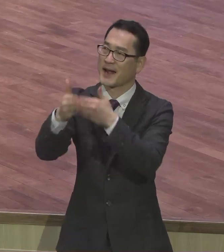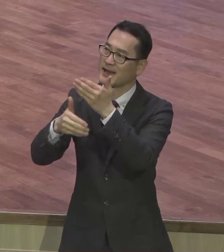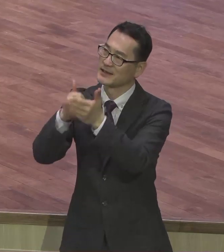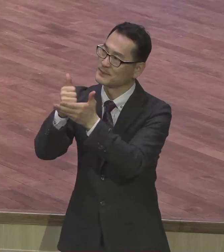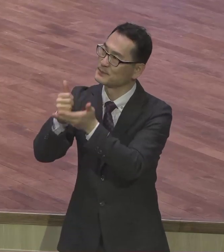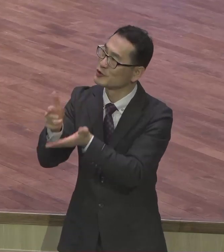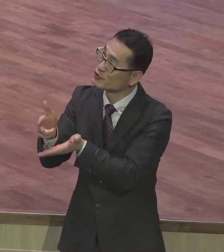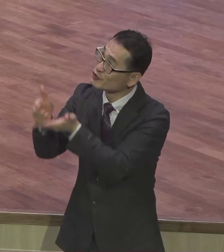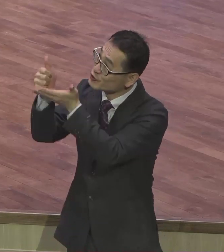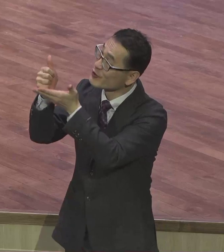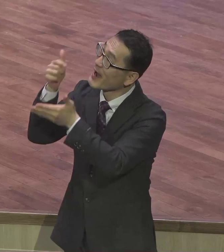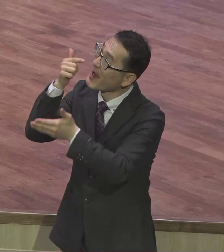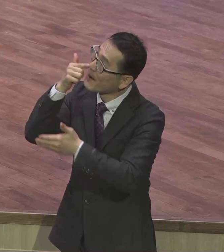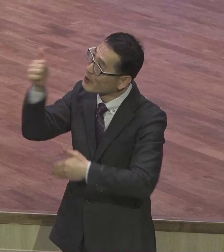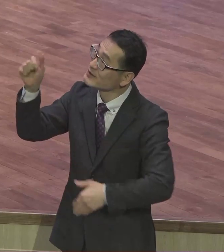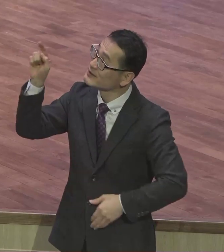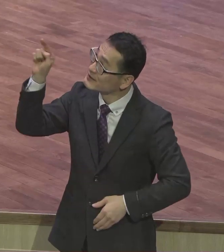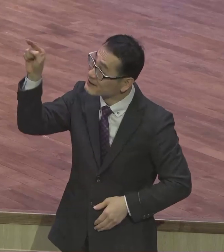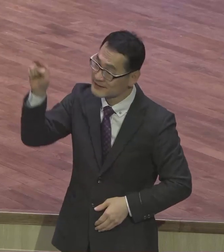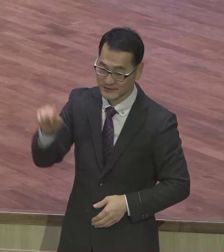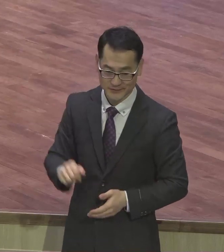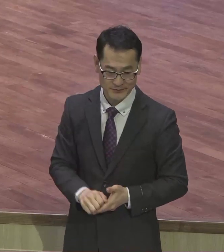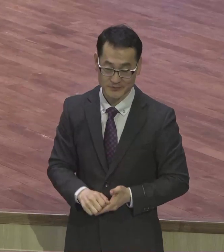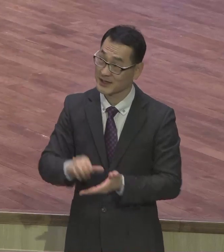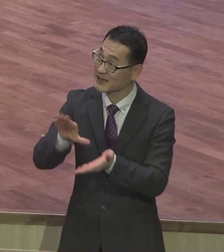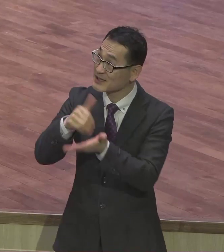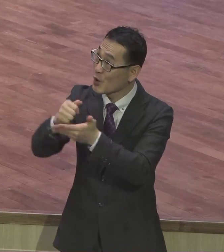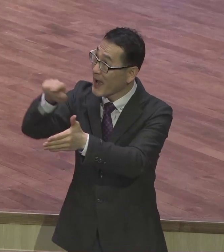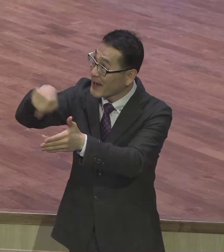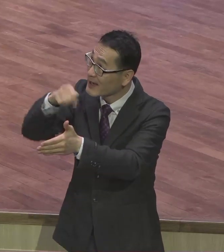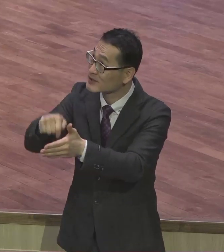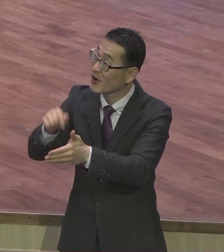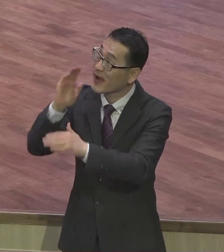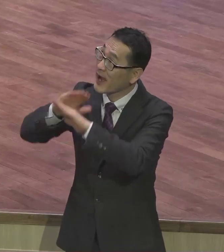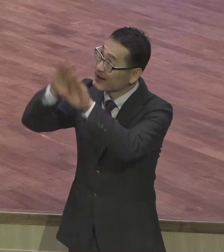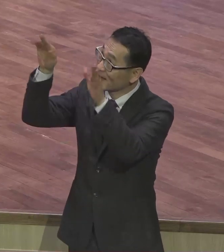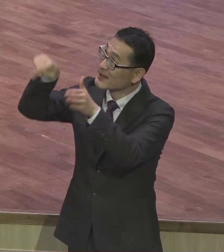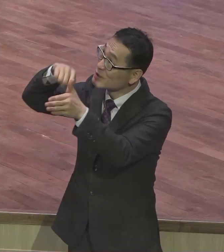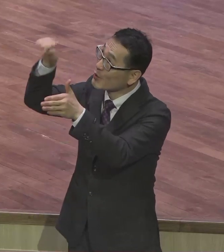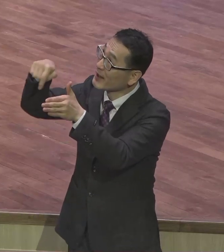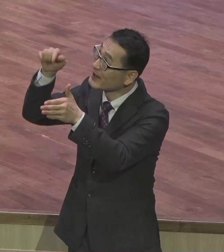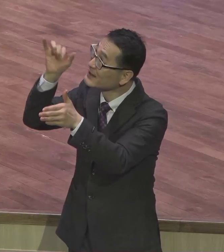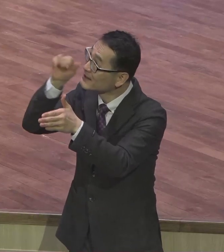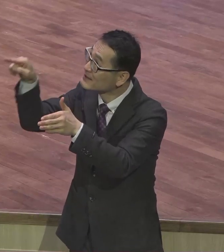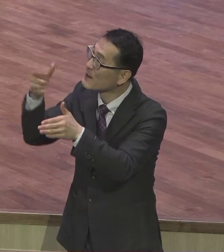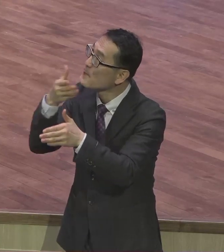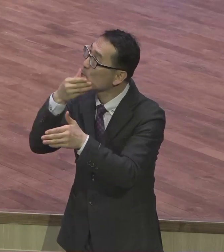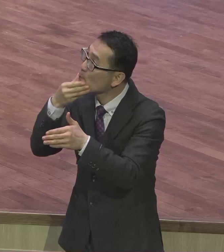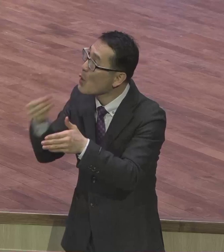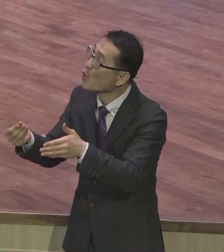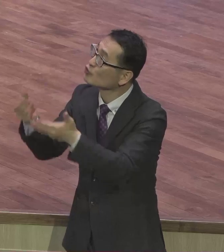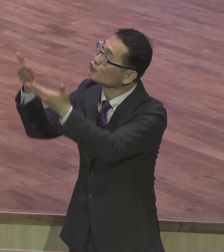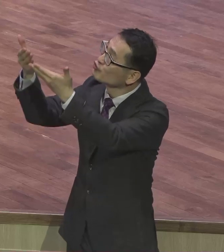아버지께서 그리스도 안에서 하늘에 속한 모든 실력한 복을 우리에게 주시되 곧 장세전에